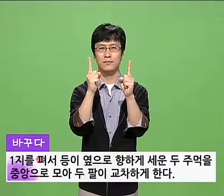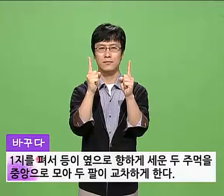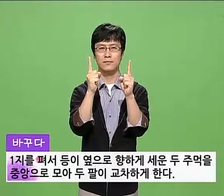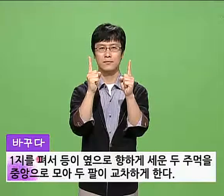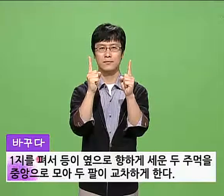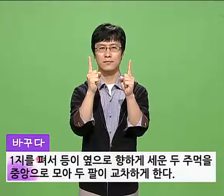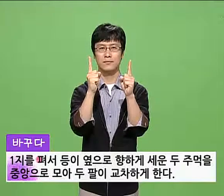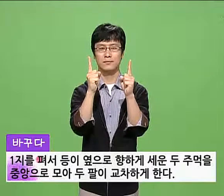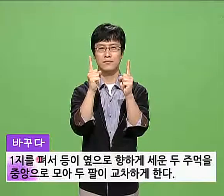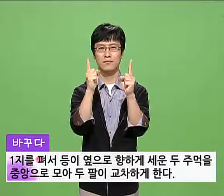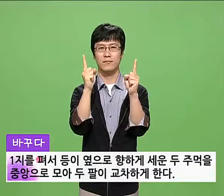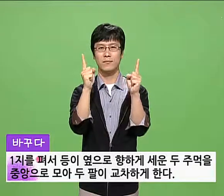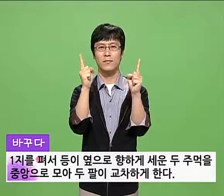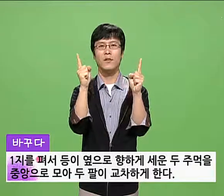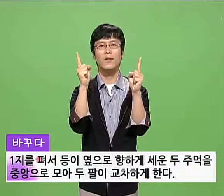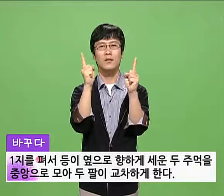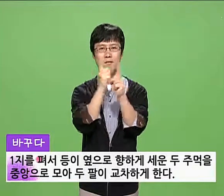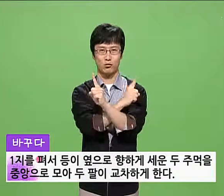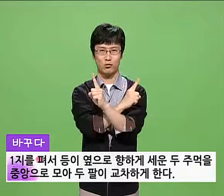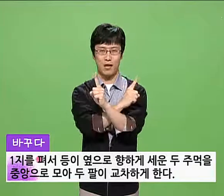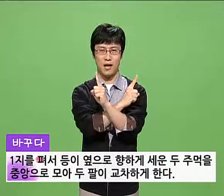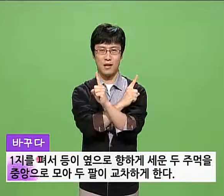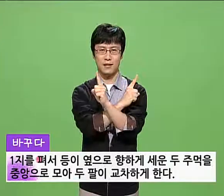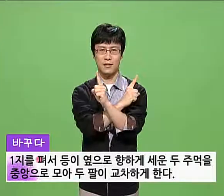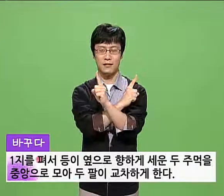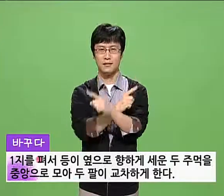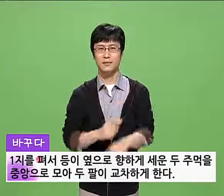중앙으로 모아 두 팔이 교차하게 합니다.